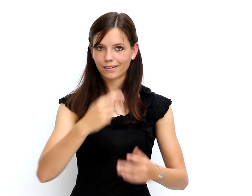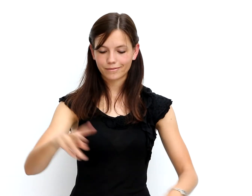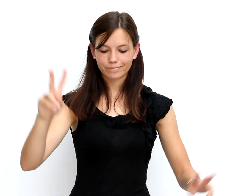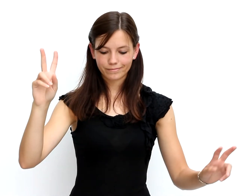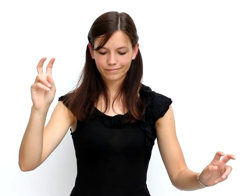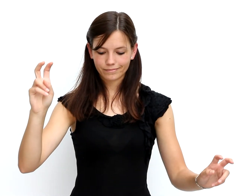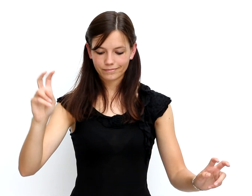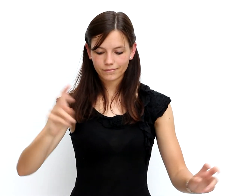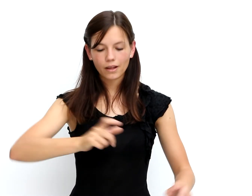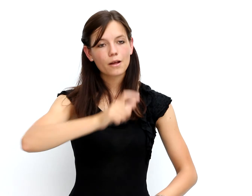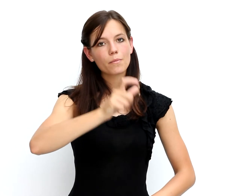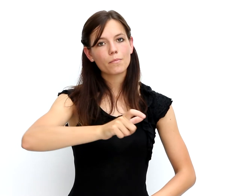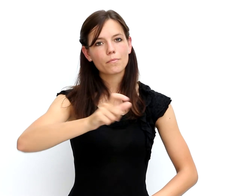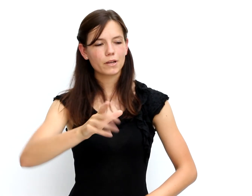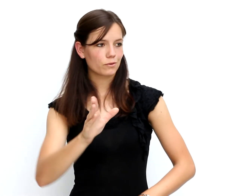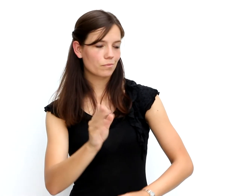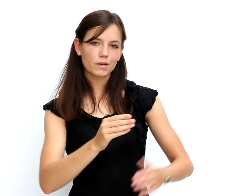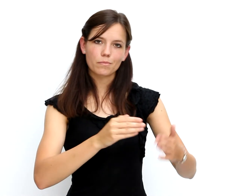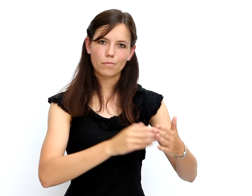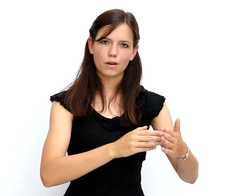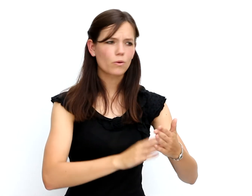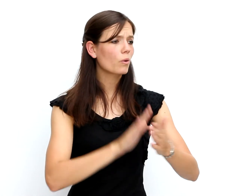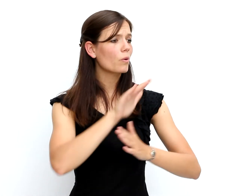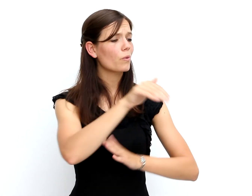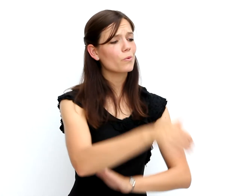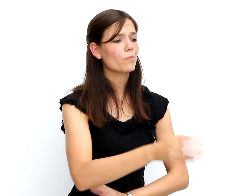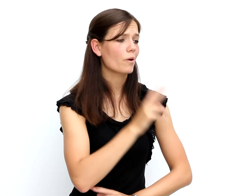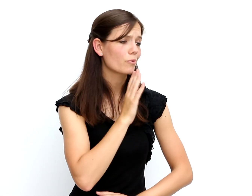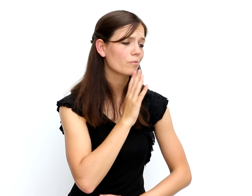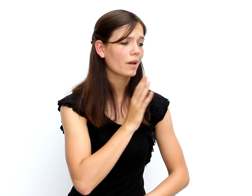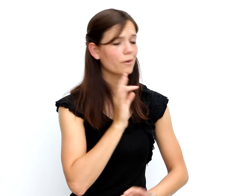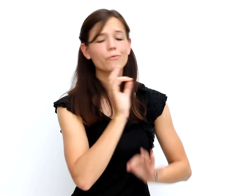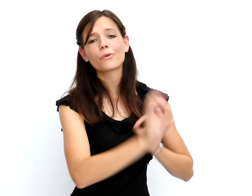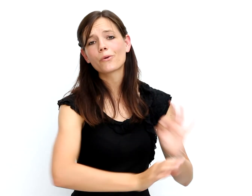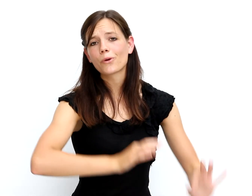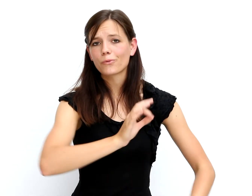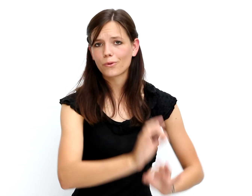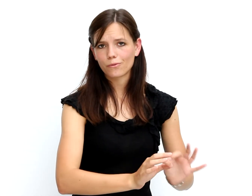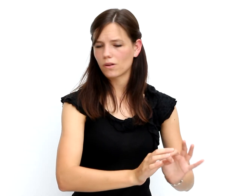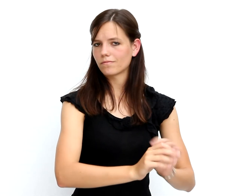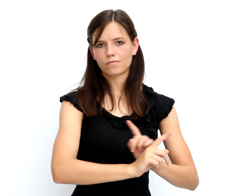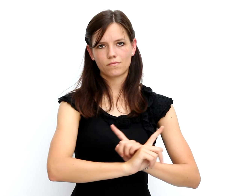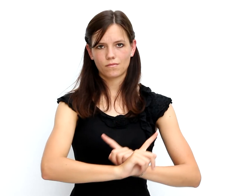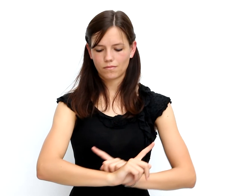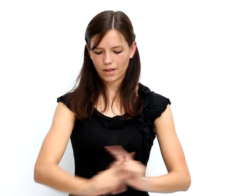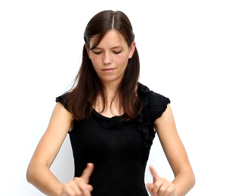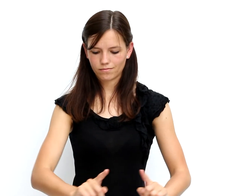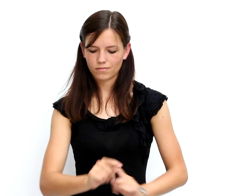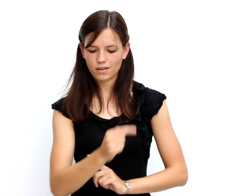-Konvention besagt, dass man nicht über die Menschen mit Behinderung spricht und für sie Entscheidungen trifft, sondern dass diese auf